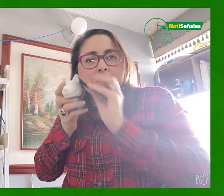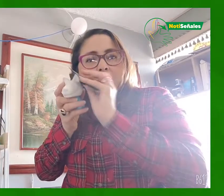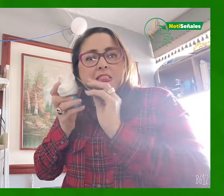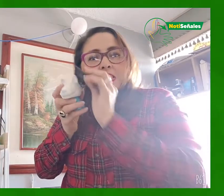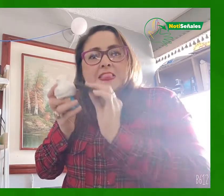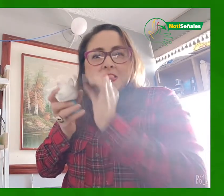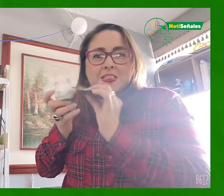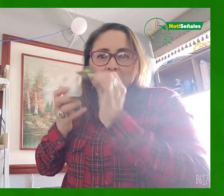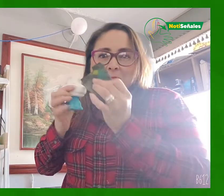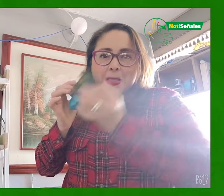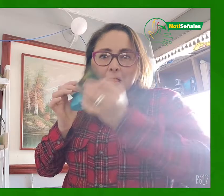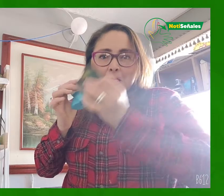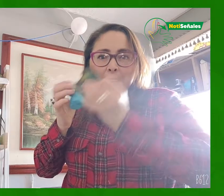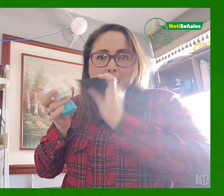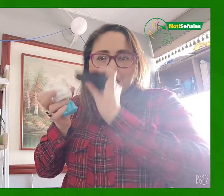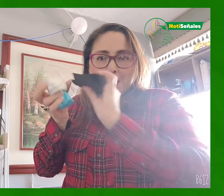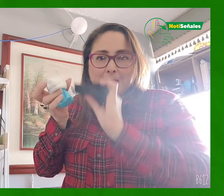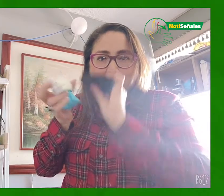Segundo paso es lijar la pieza.